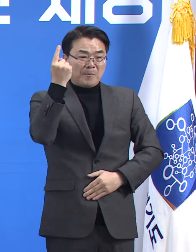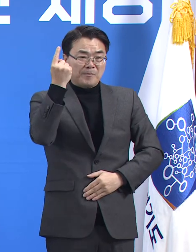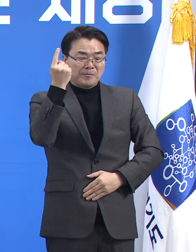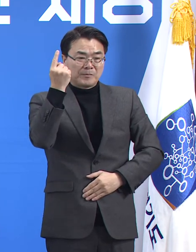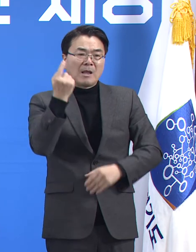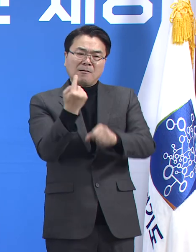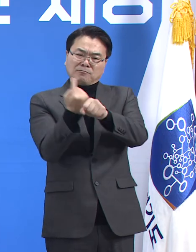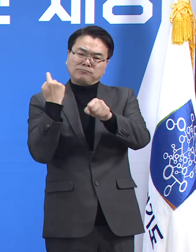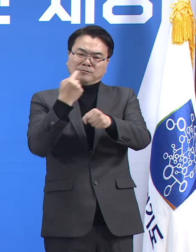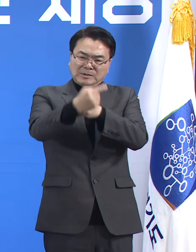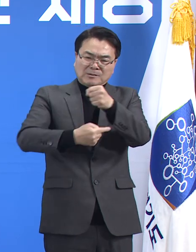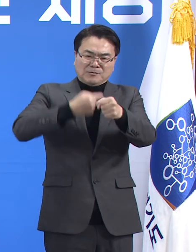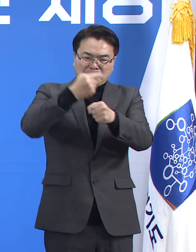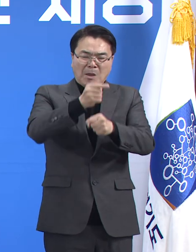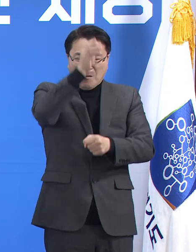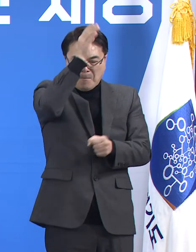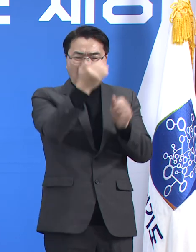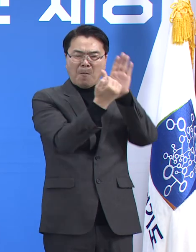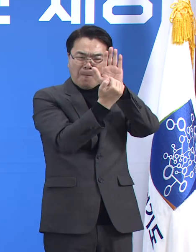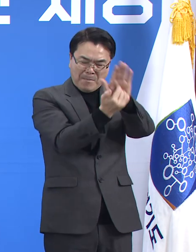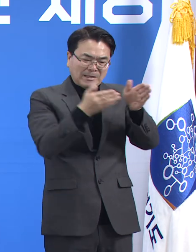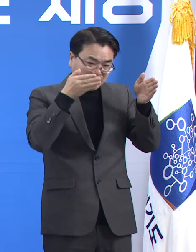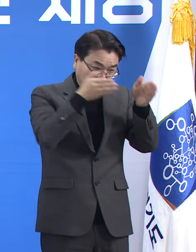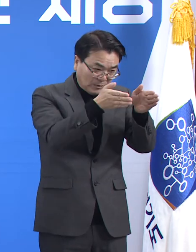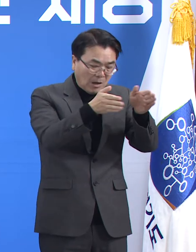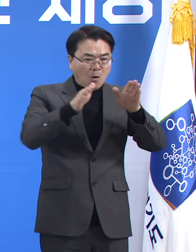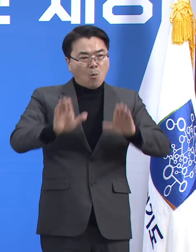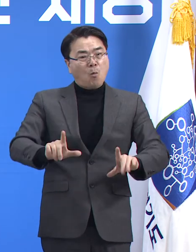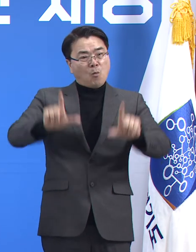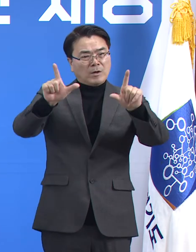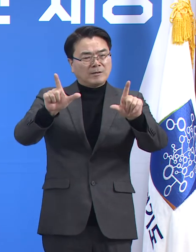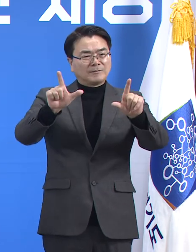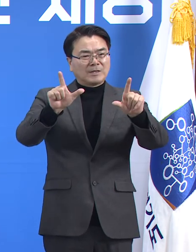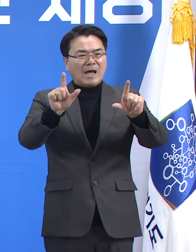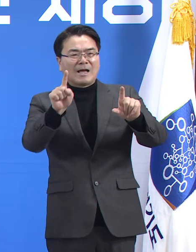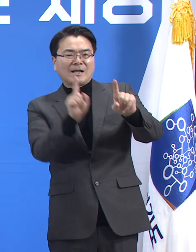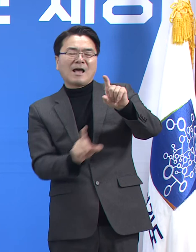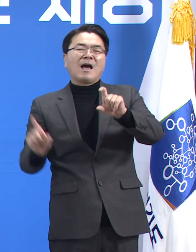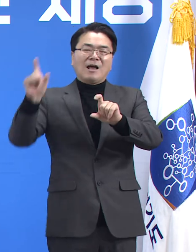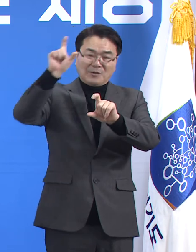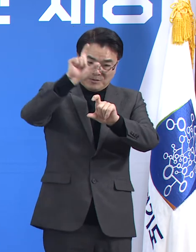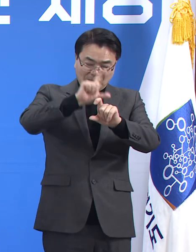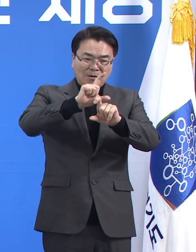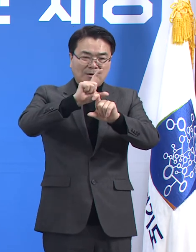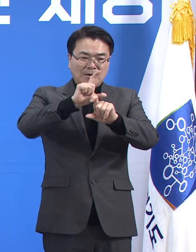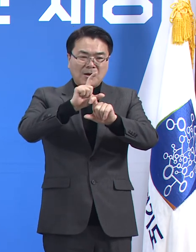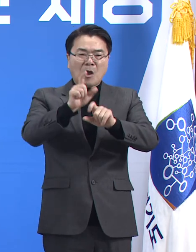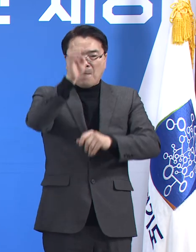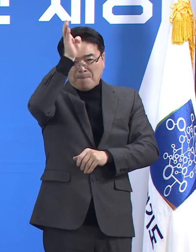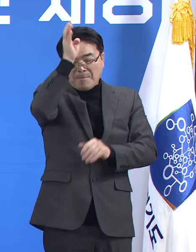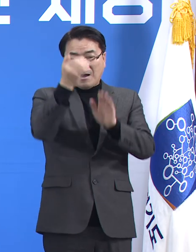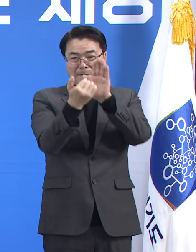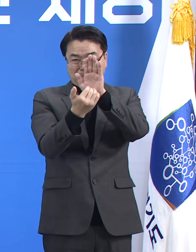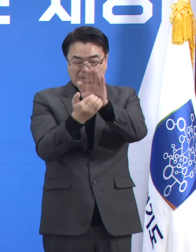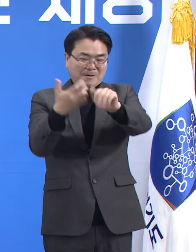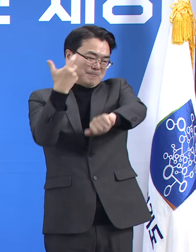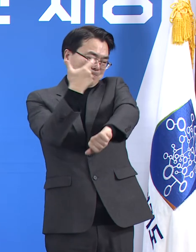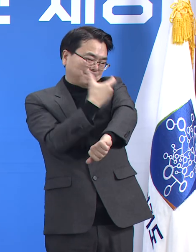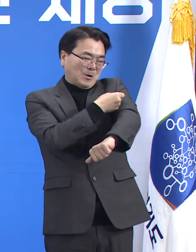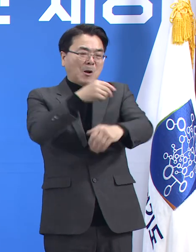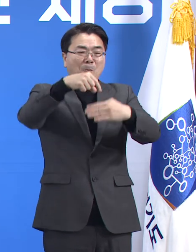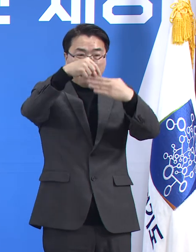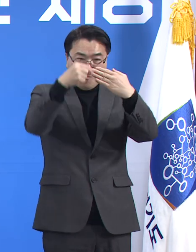방역에만 집중해도 되었다면 2021년은 방역활동에 더해 백신 접종 프로그램까지